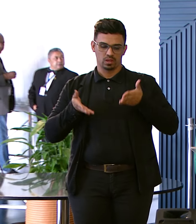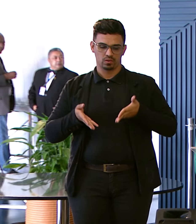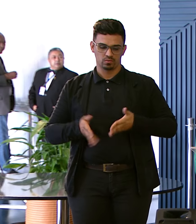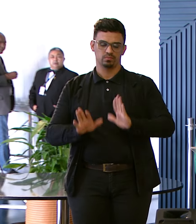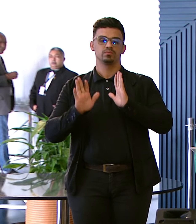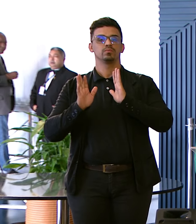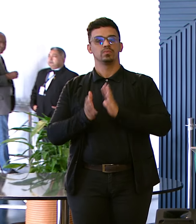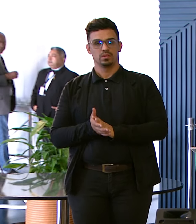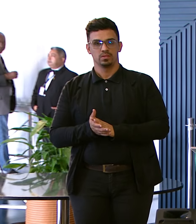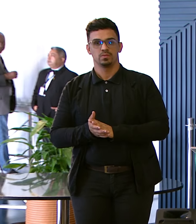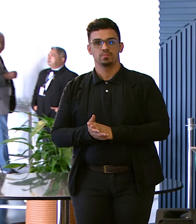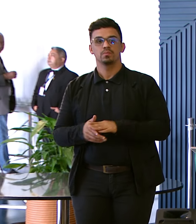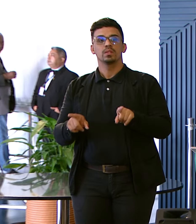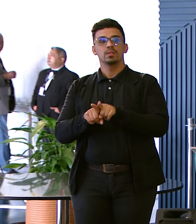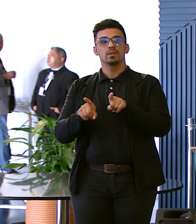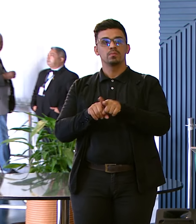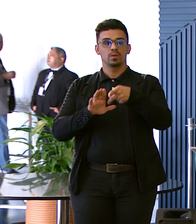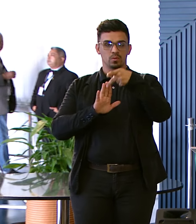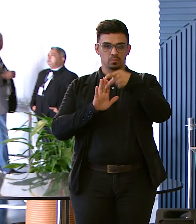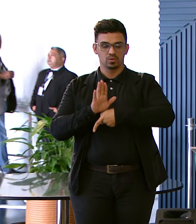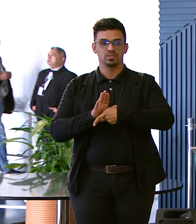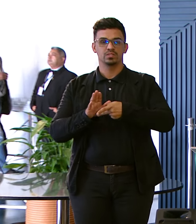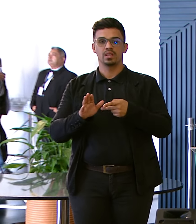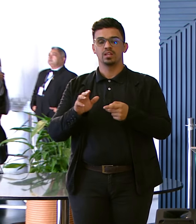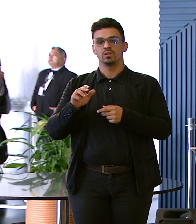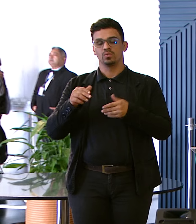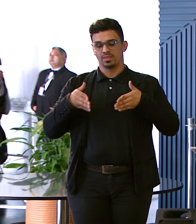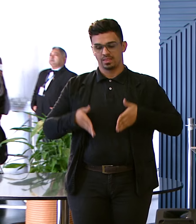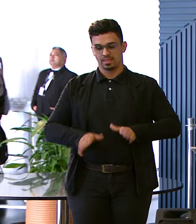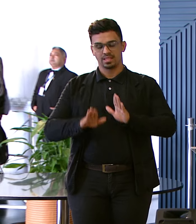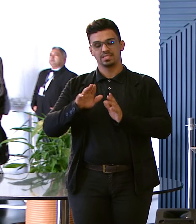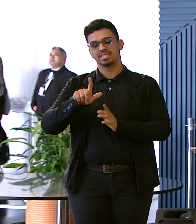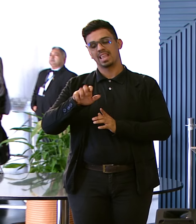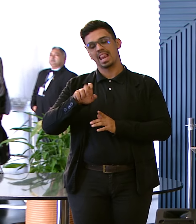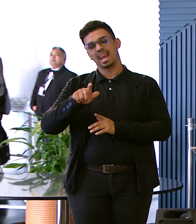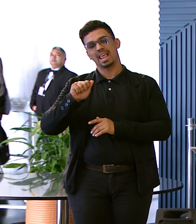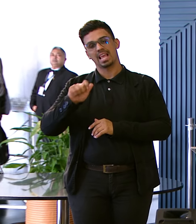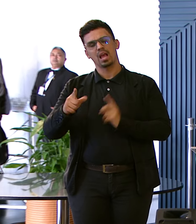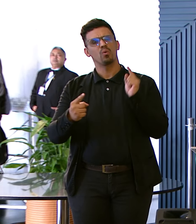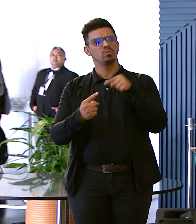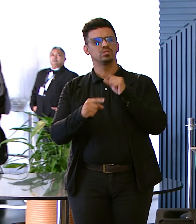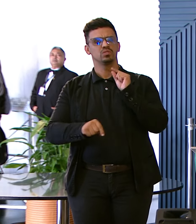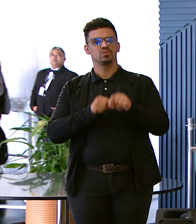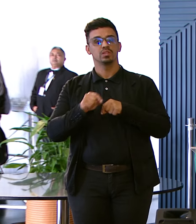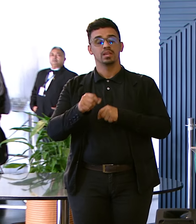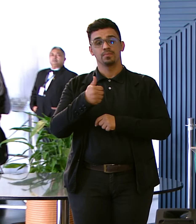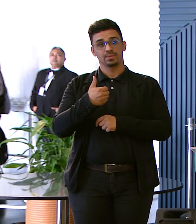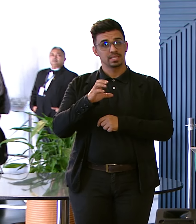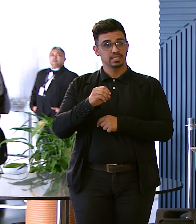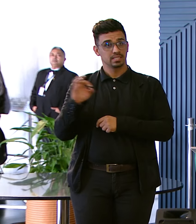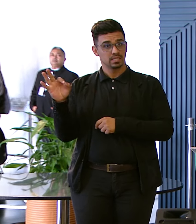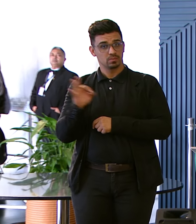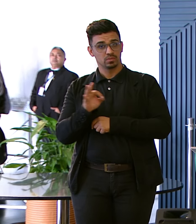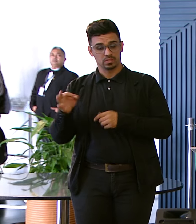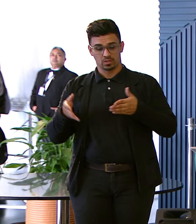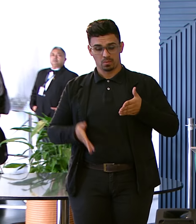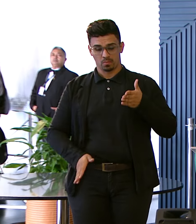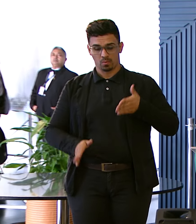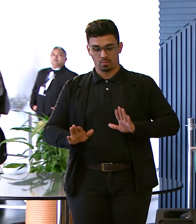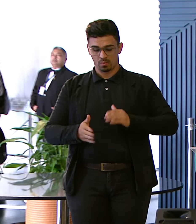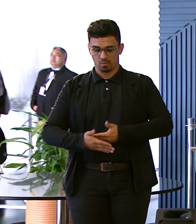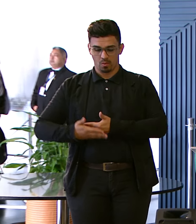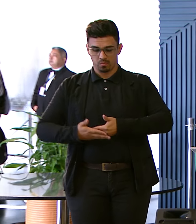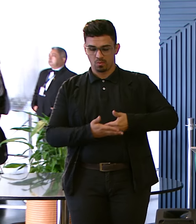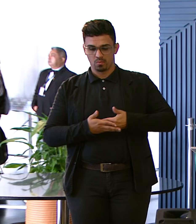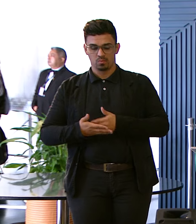Temos o projeto Nascer Legal Onde o intuito É que 100% Dos bebês Nascidos na maternidade Sejam